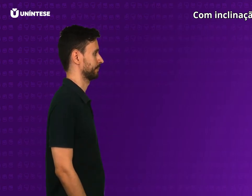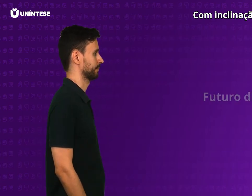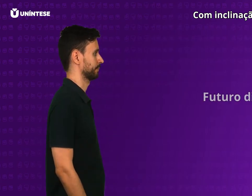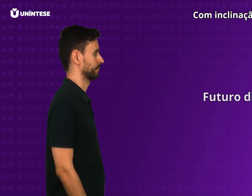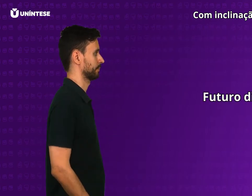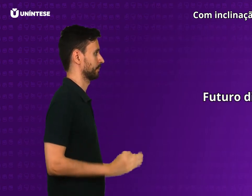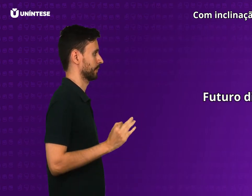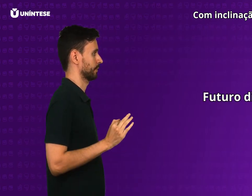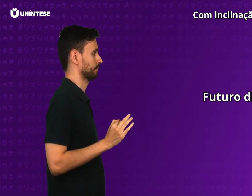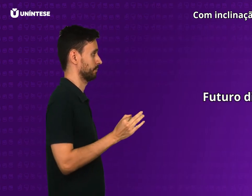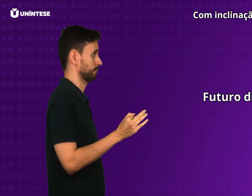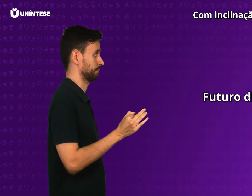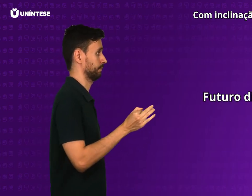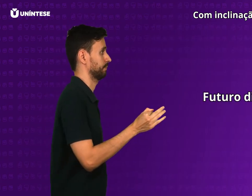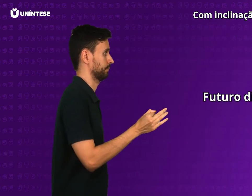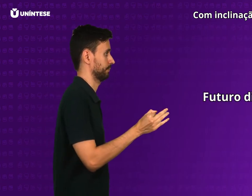Futuro distante.